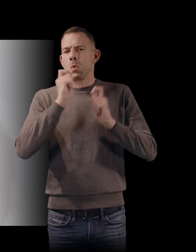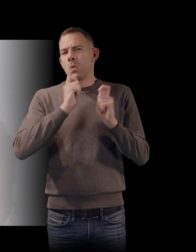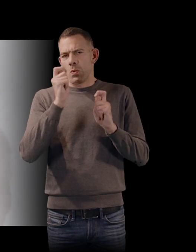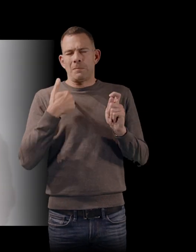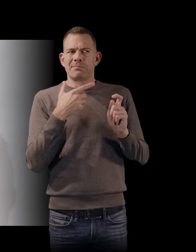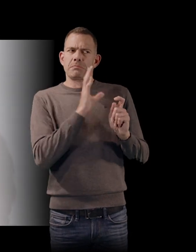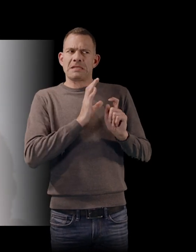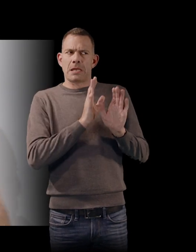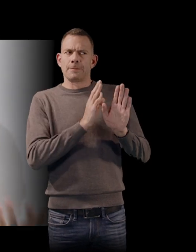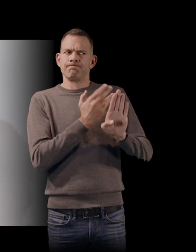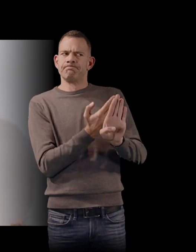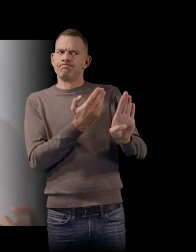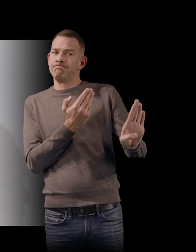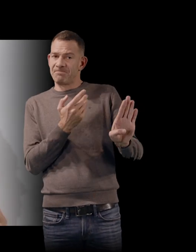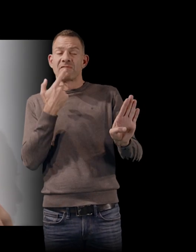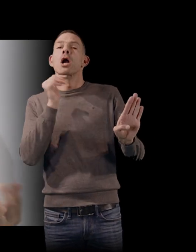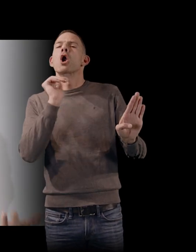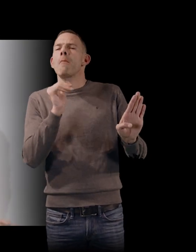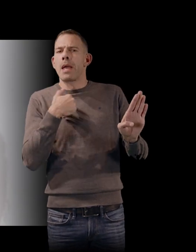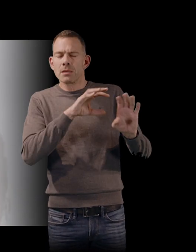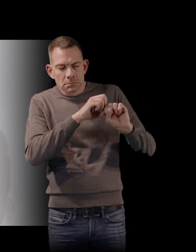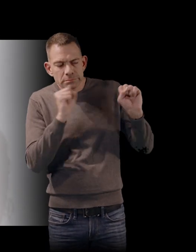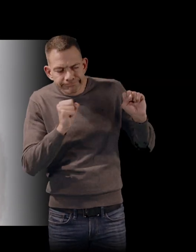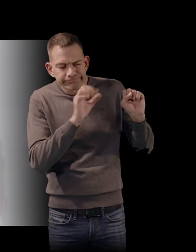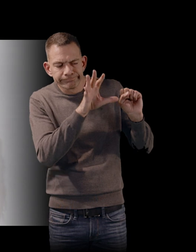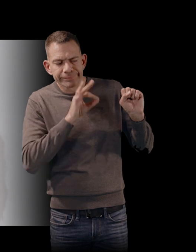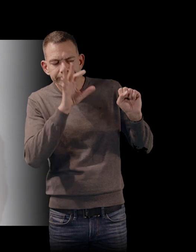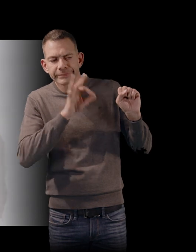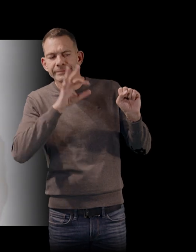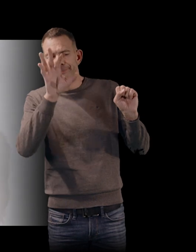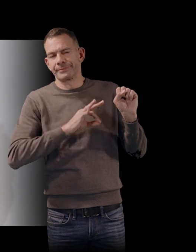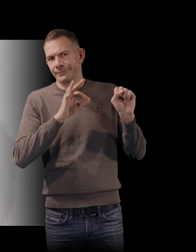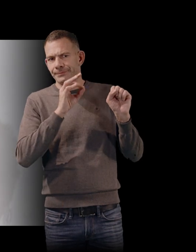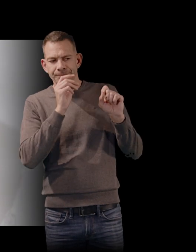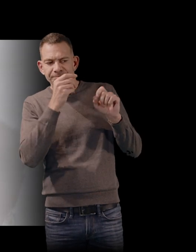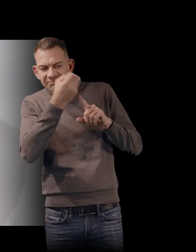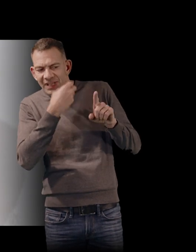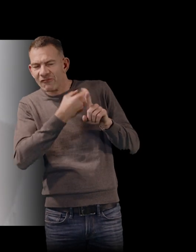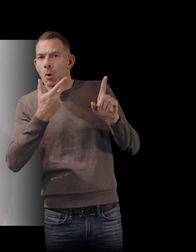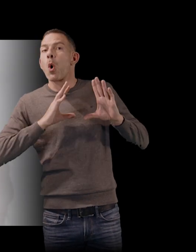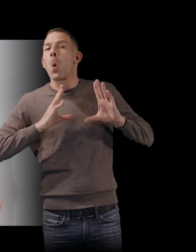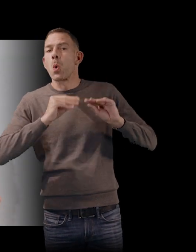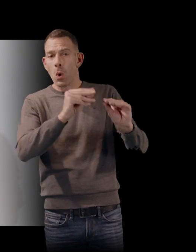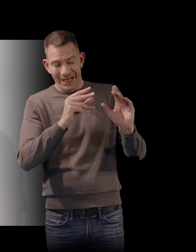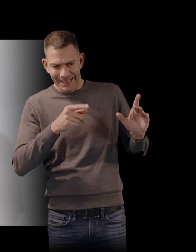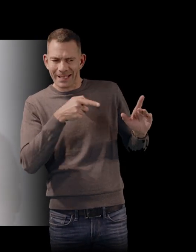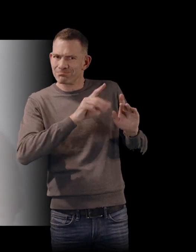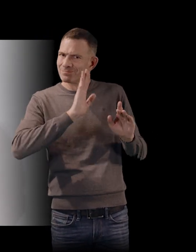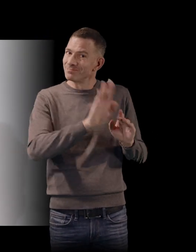distance, tout en y puisant quand même, effectivement, quelques indices factuels de ce que pouvait être cette époque et de la façon